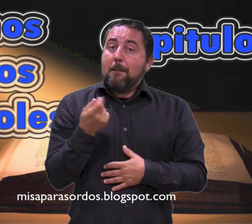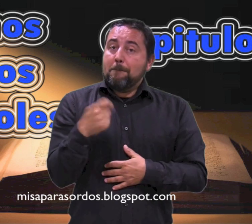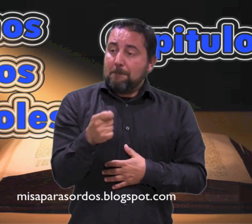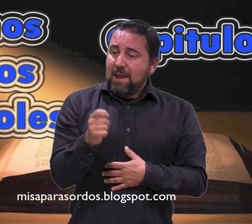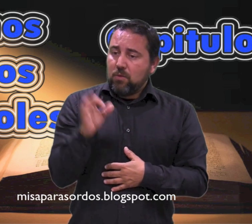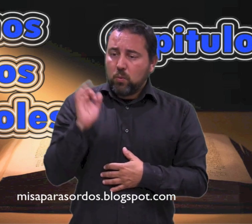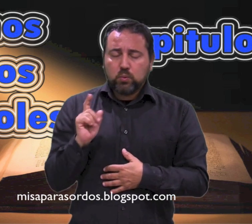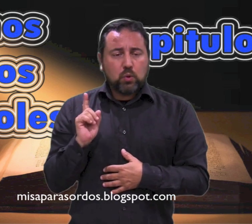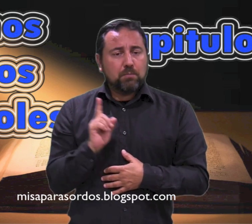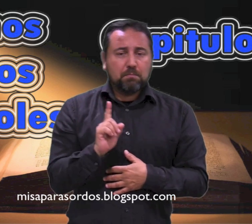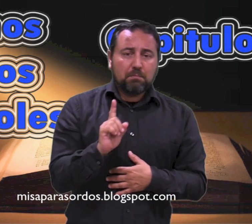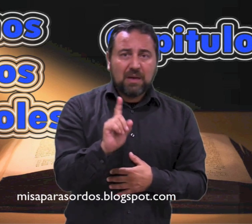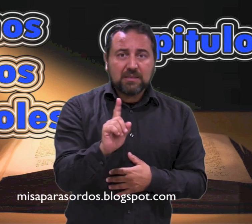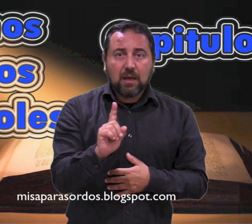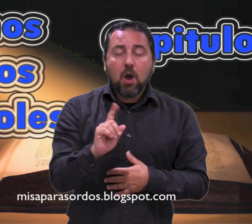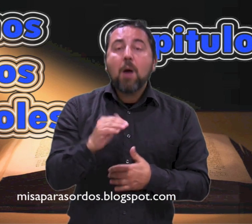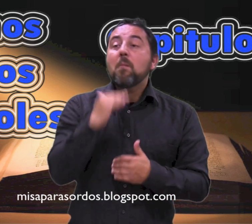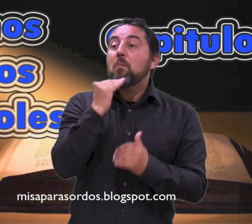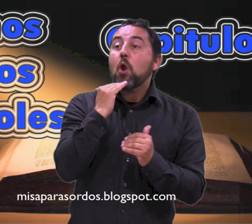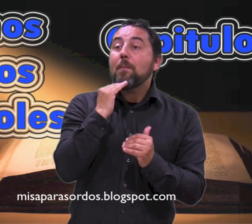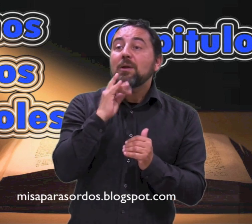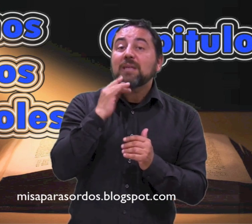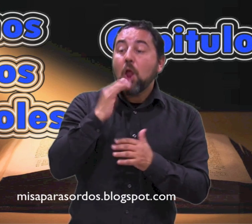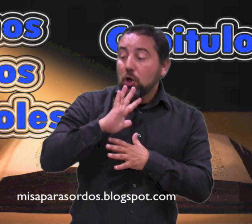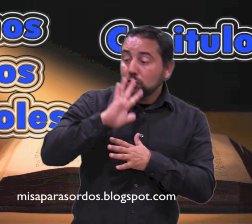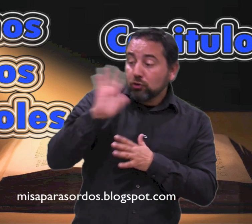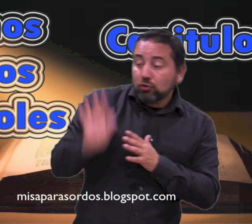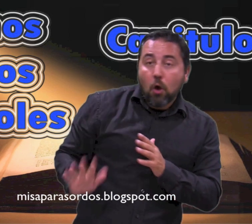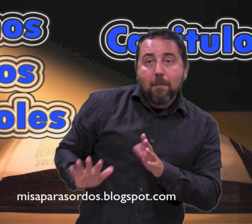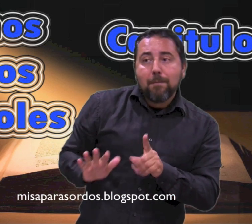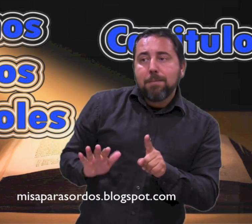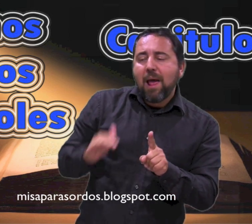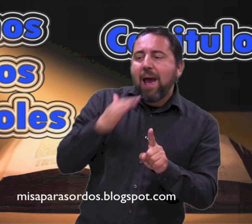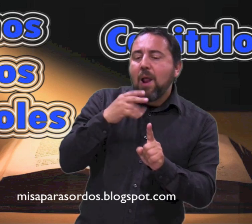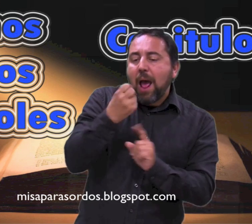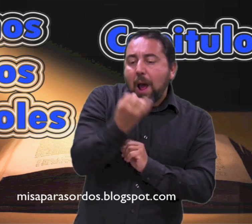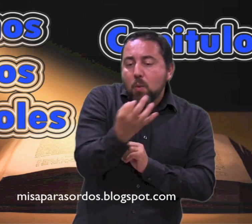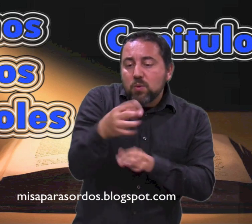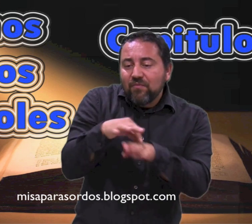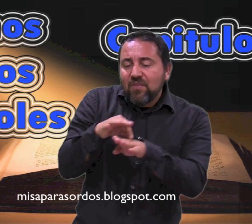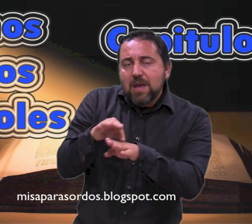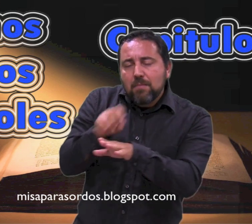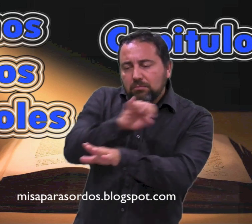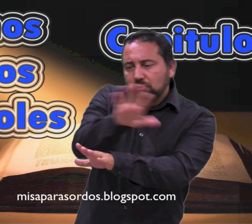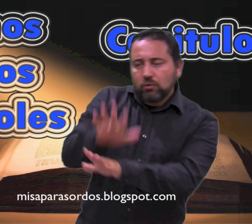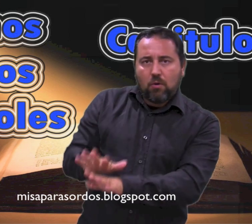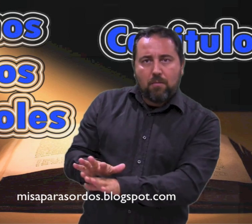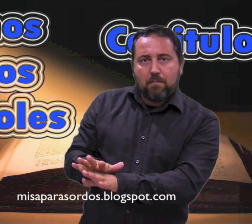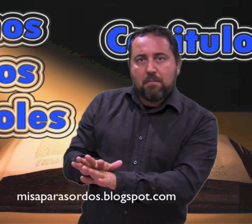camillas para que al pasar Pedro, su sombra, por lo menos, cayera